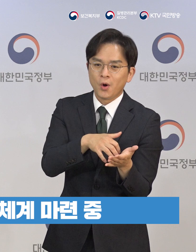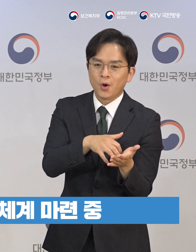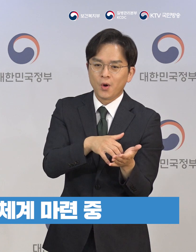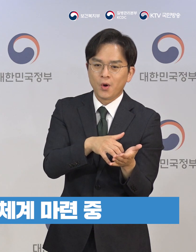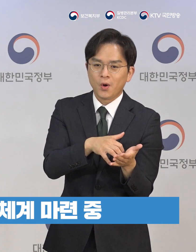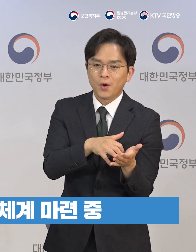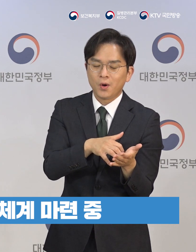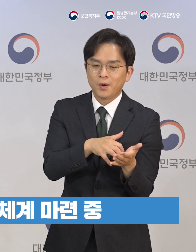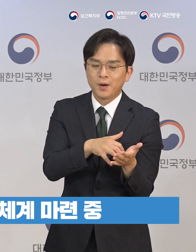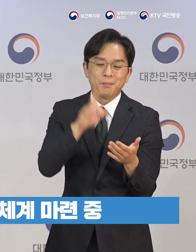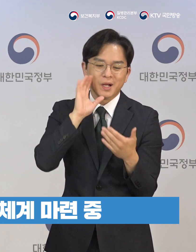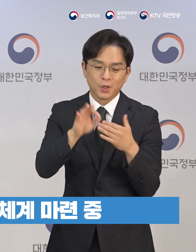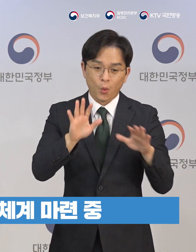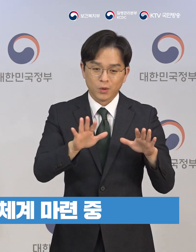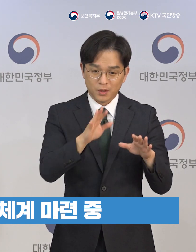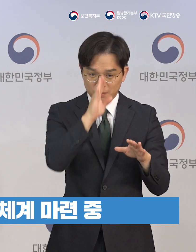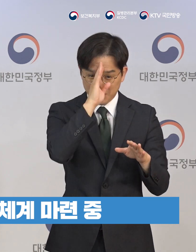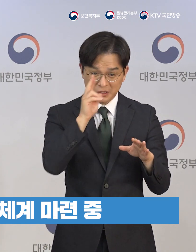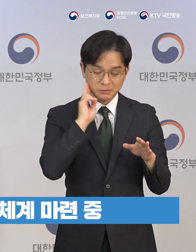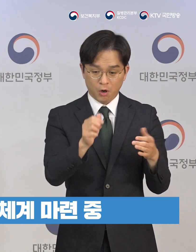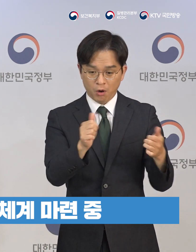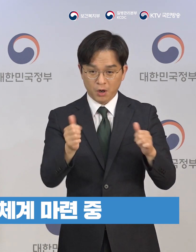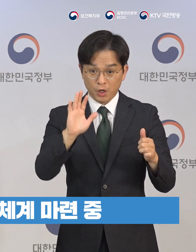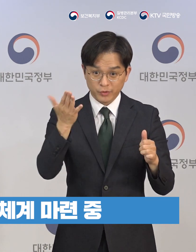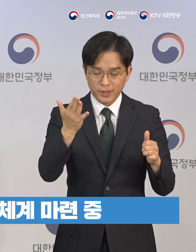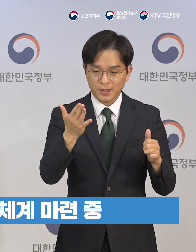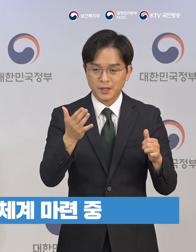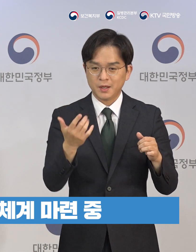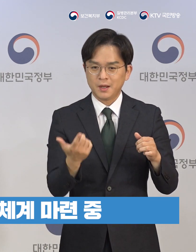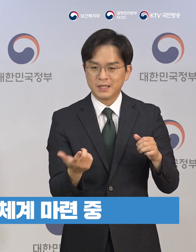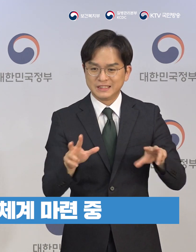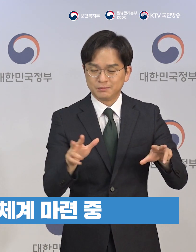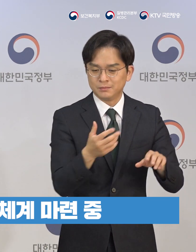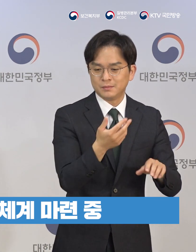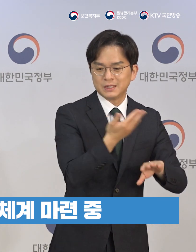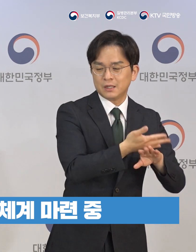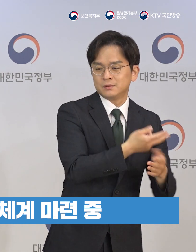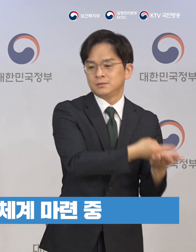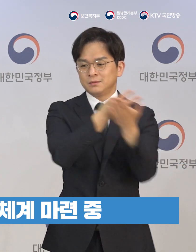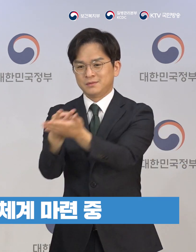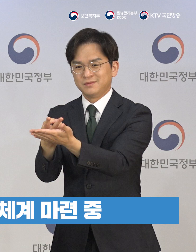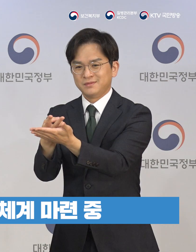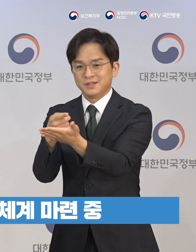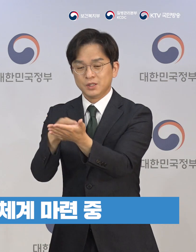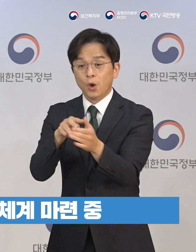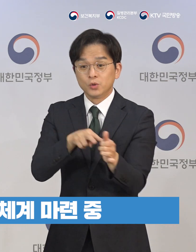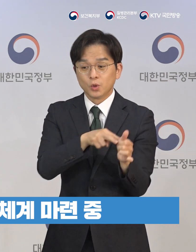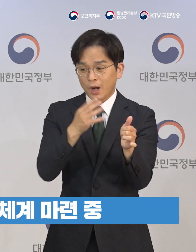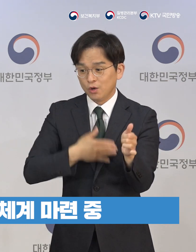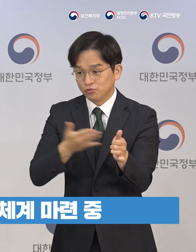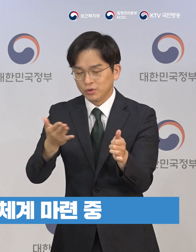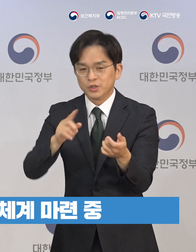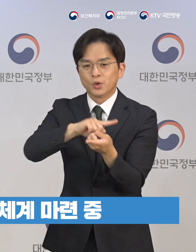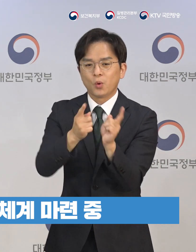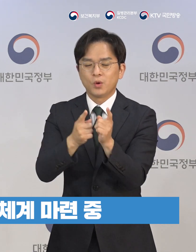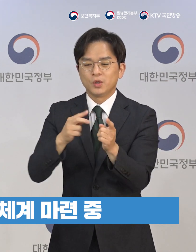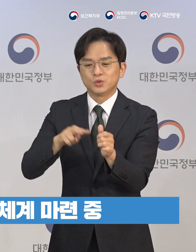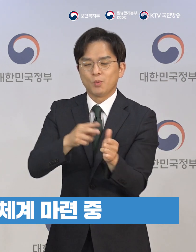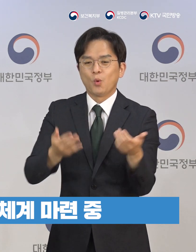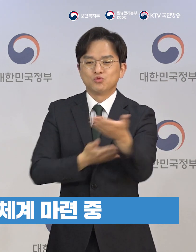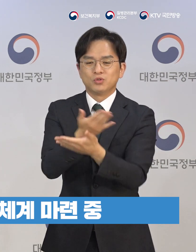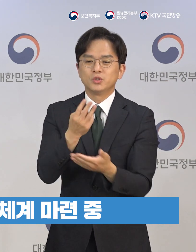같이 공유를 하면서 어디든지 수도권은 같은 병상들을 활용해서 대응을 할 수 있는 그런